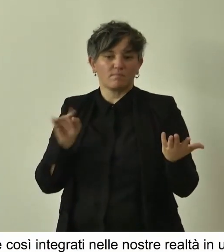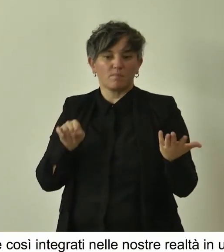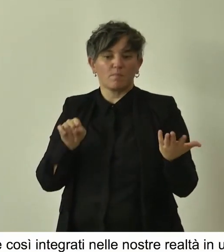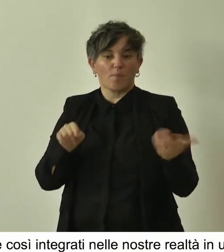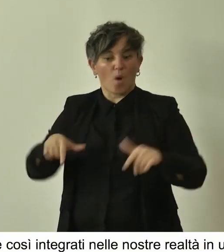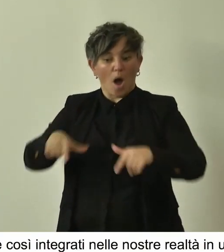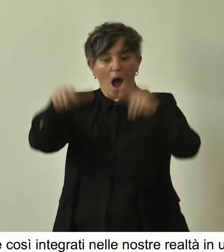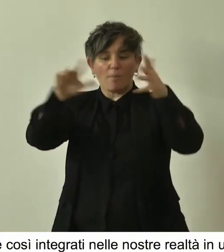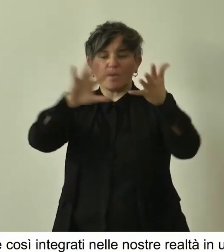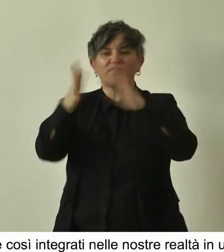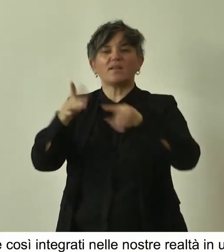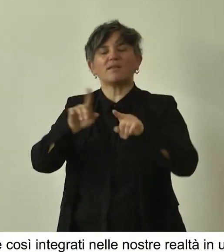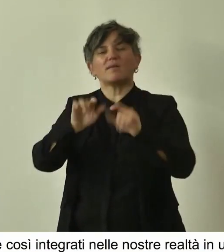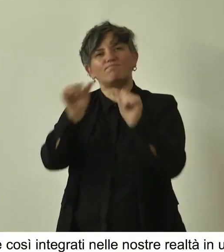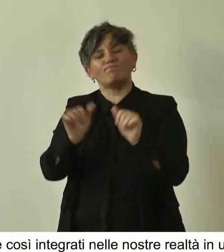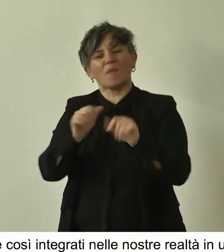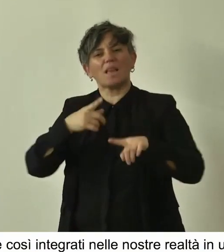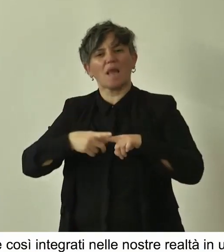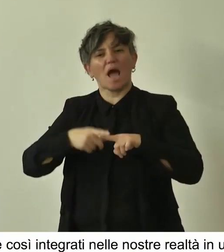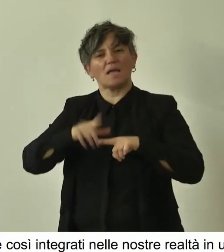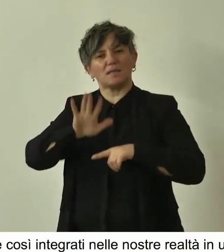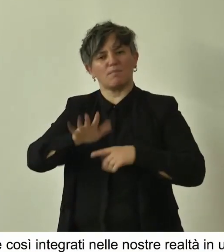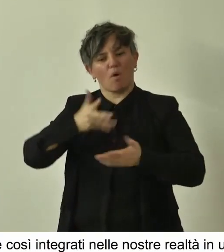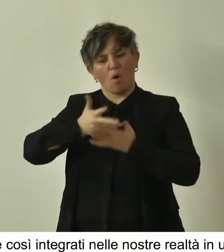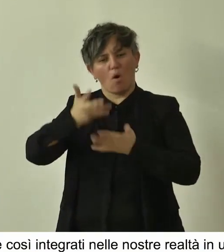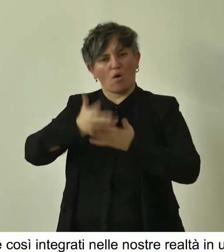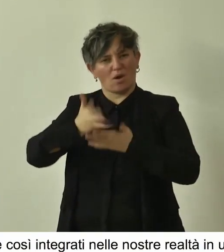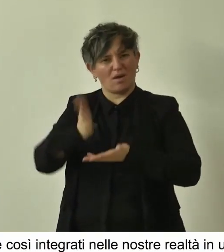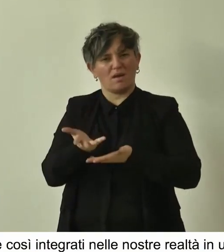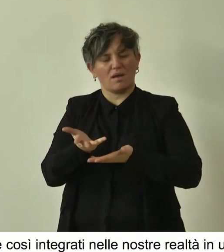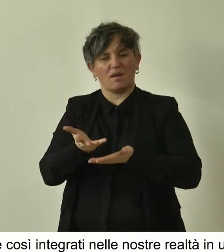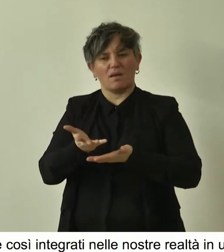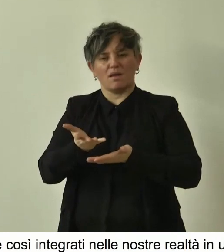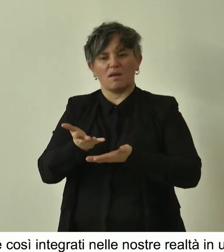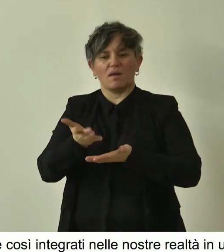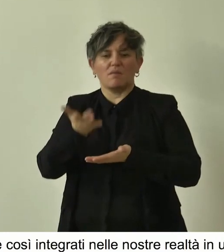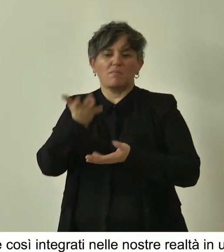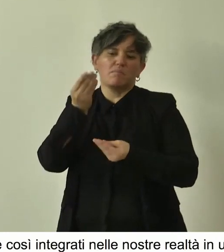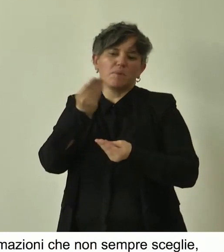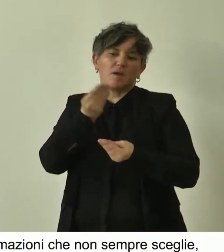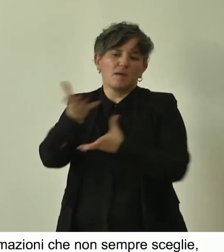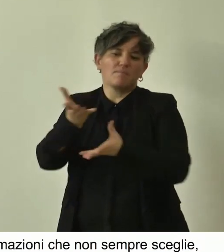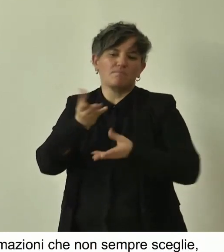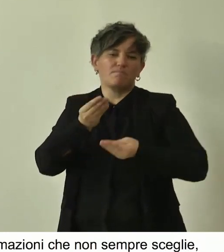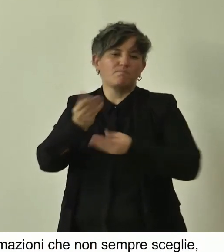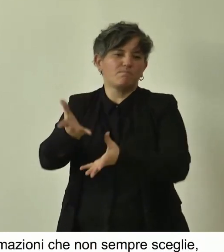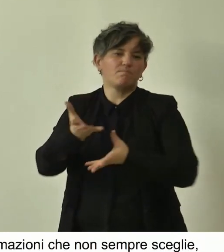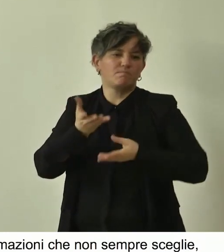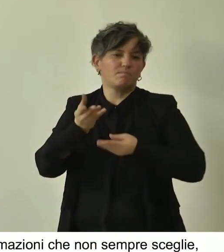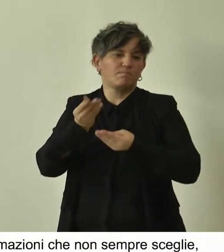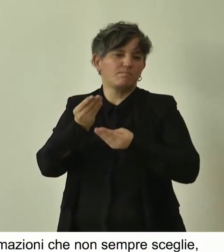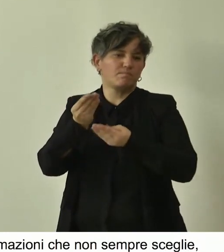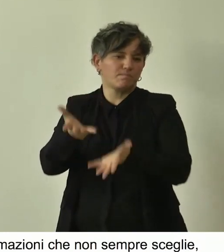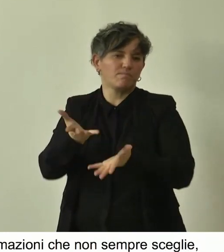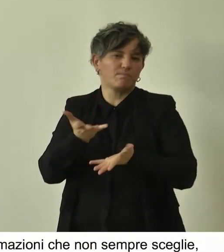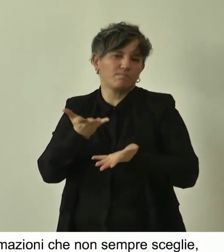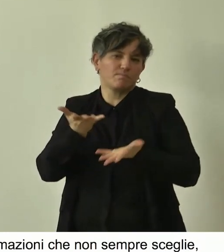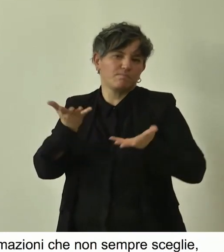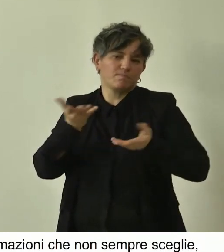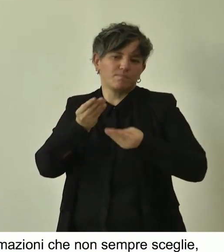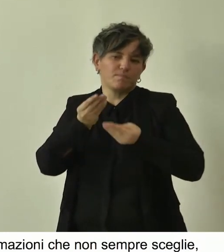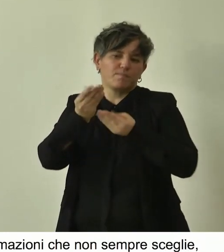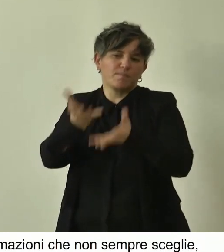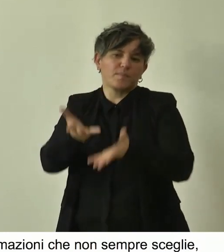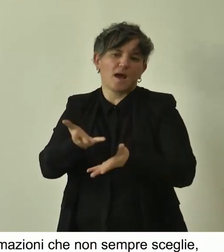testimoni comunque di una capacità di trasferire valori che vanno oltre i